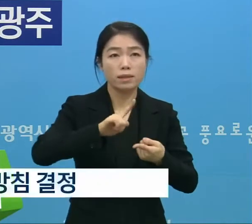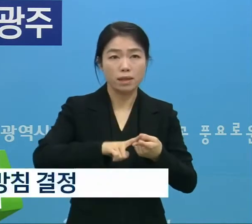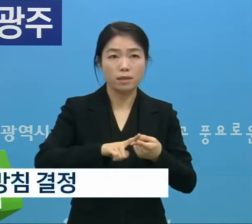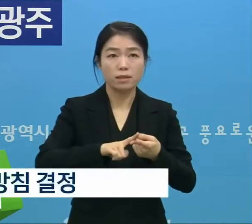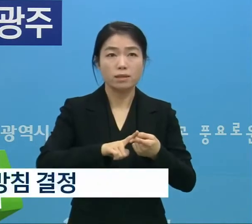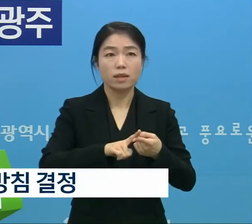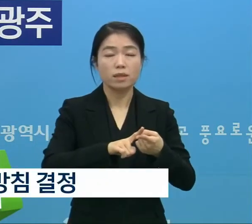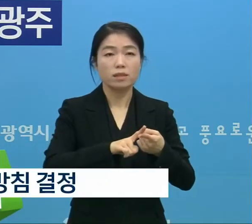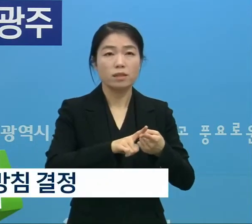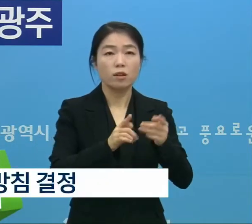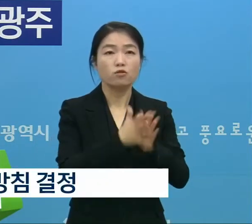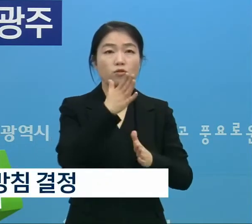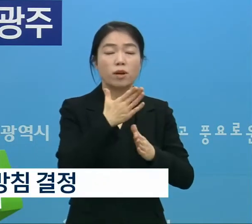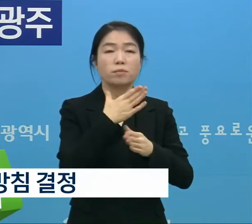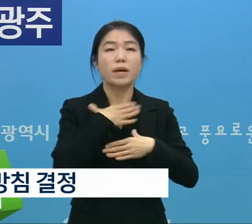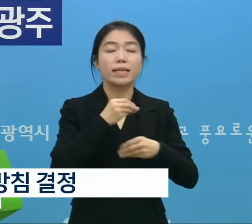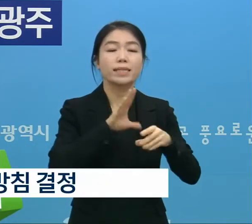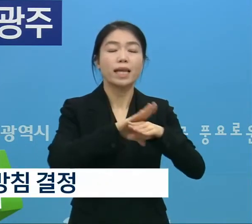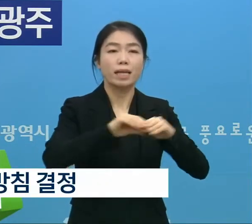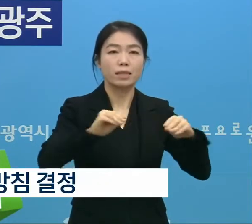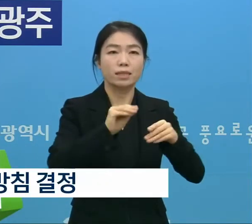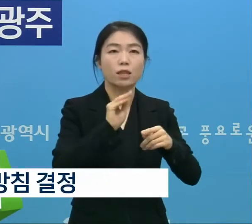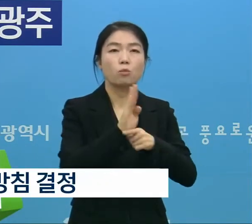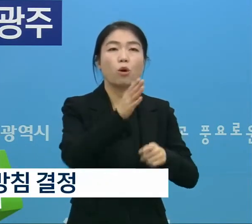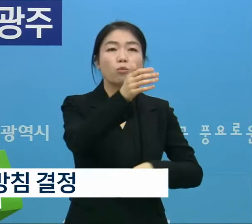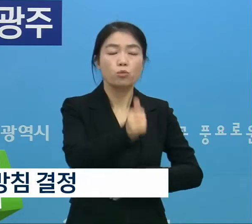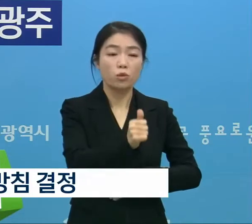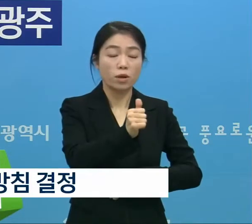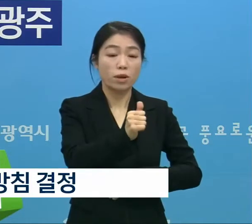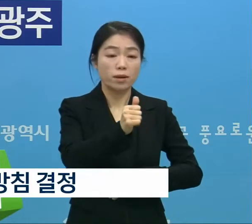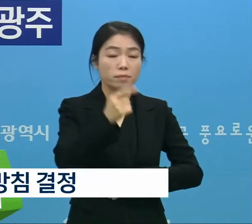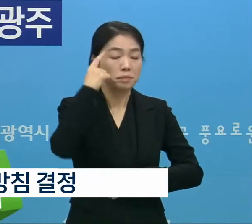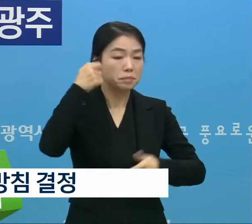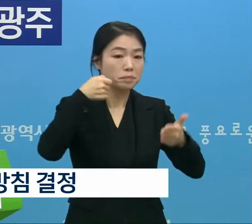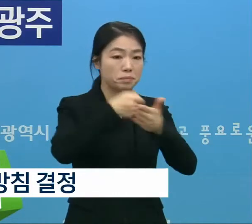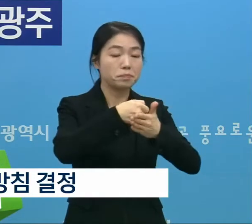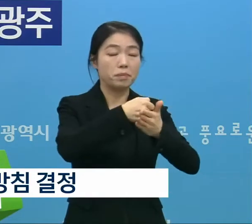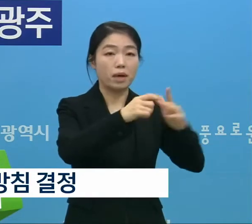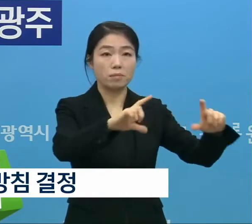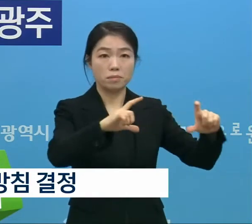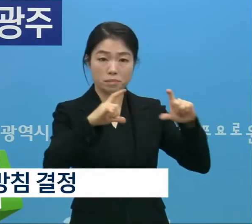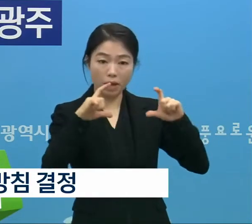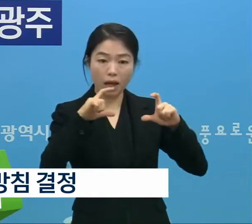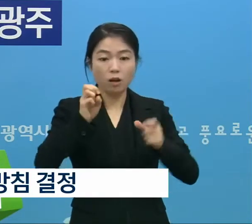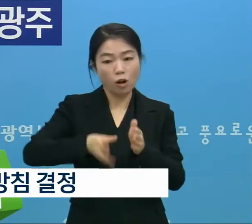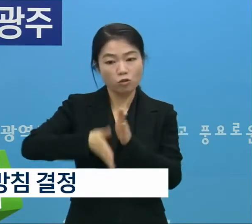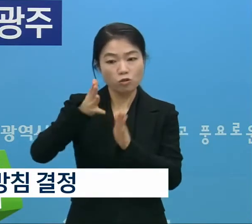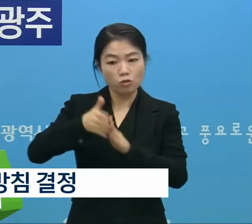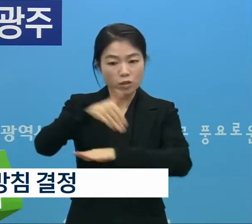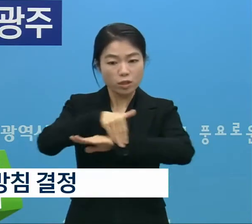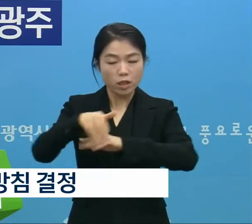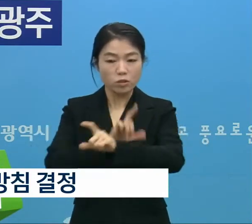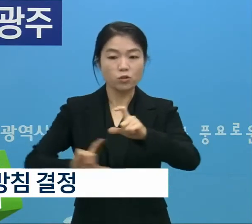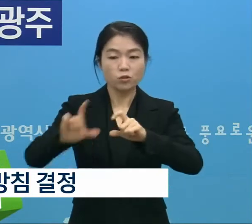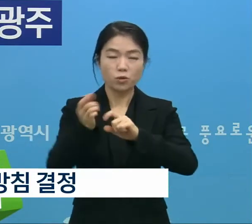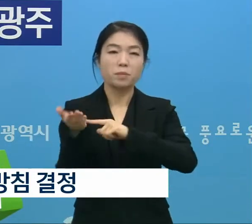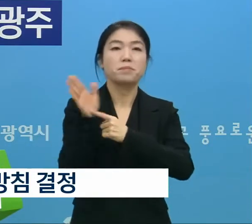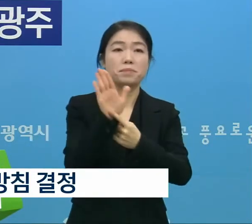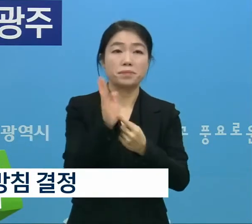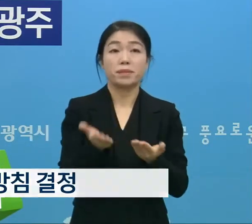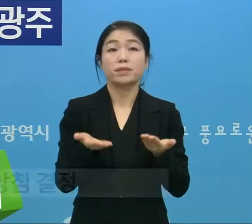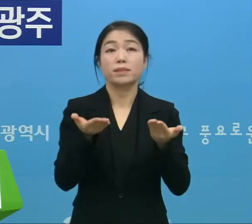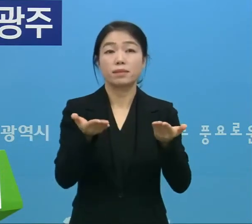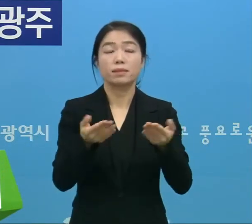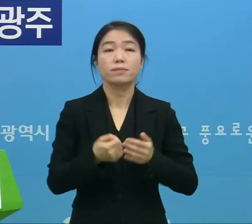중앙재난안전대책본부의 방침이 결정되는 대로 우리시 계획을 추가적으로 발표하겠습니다.